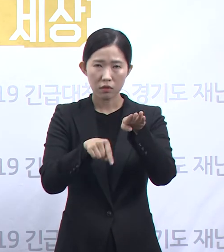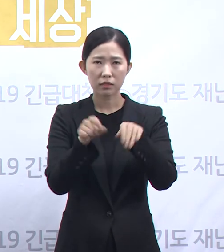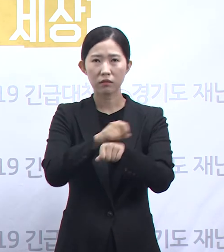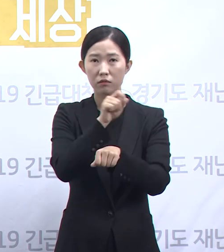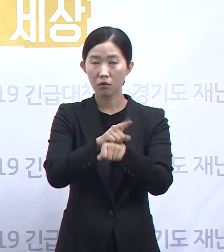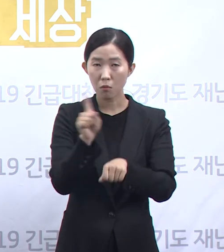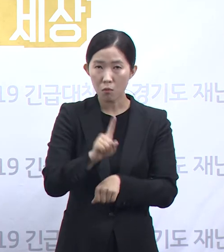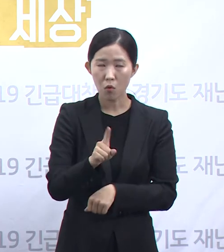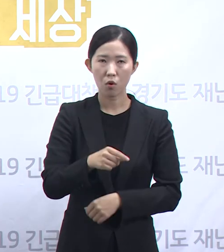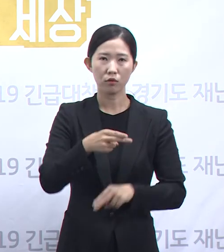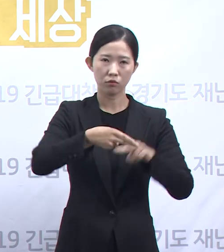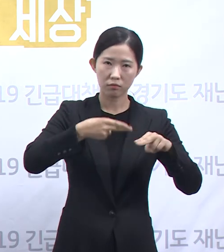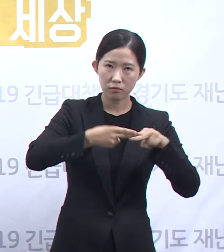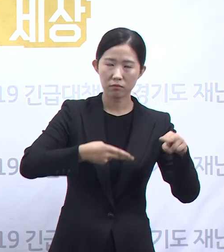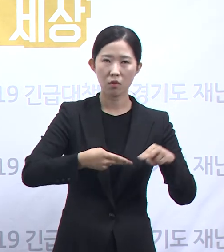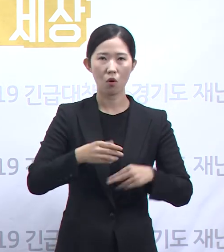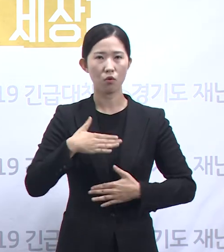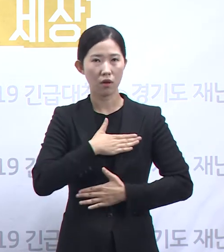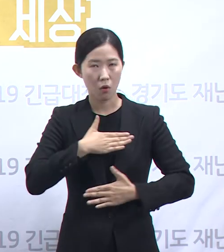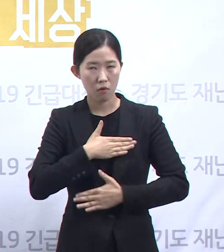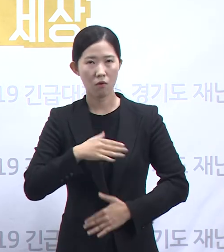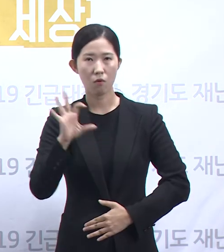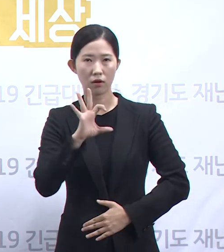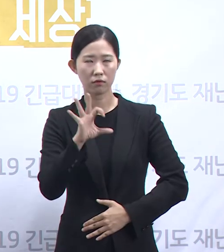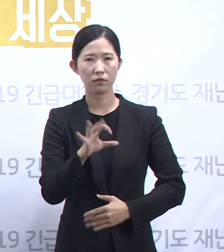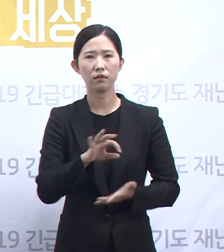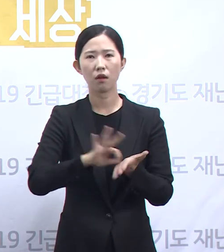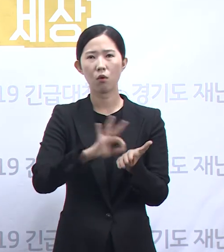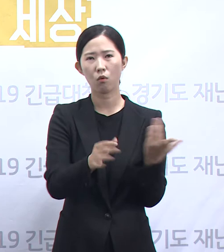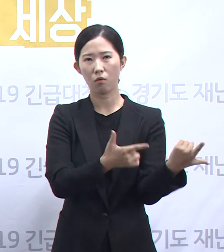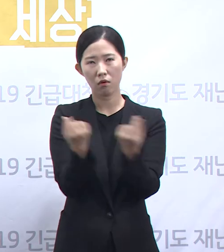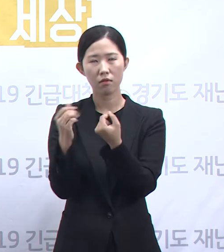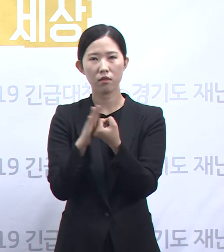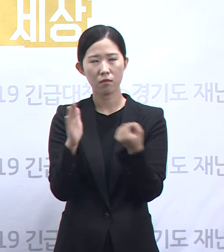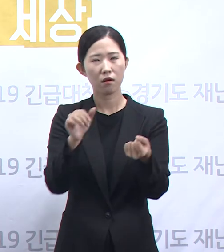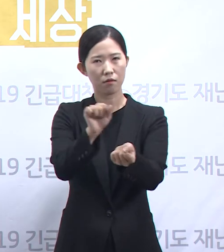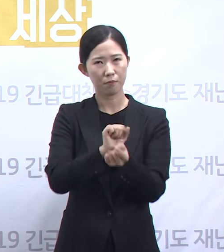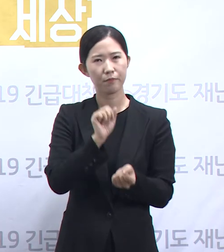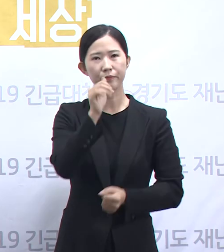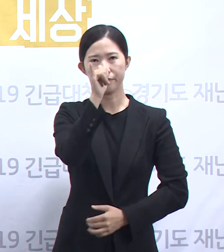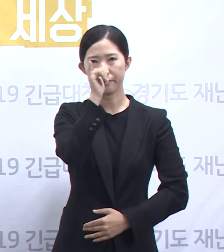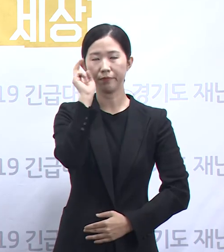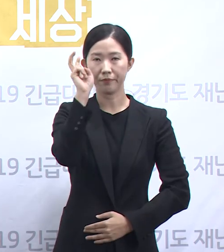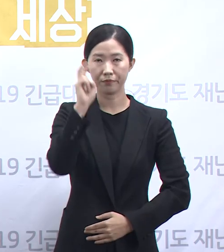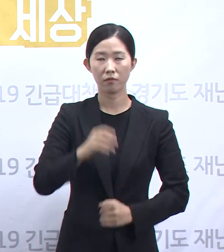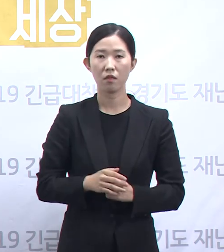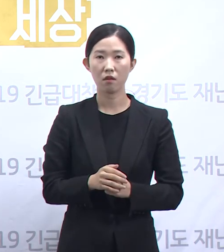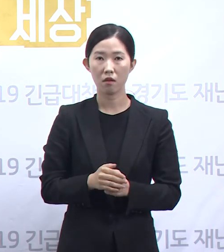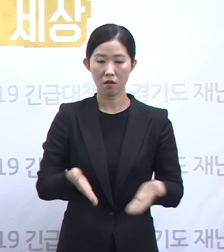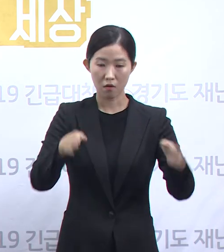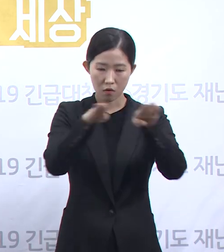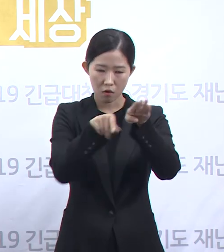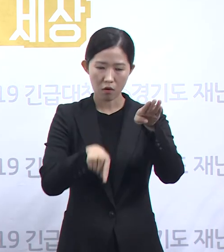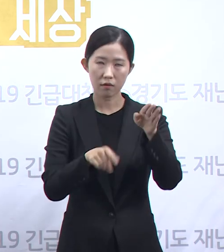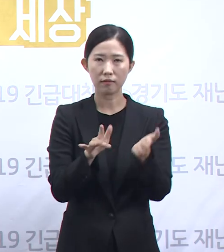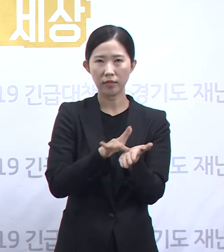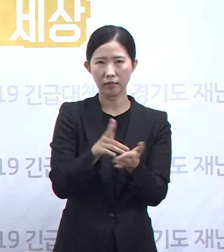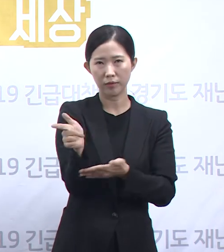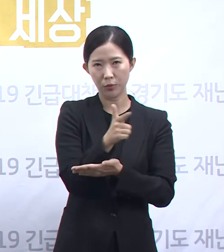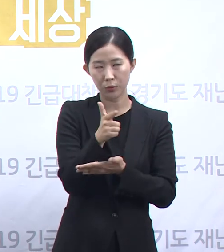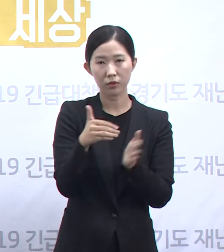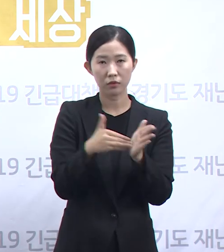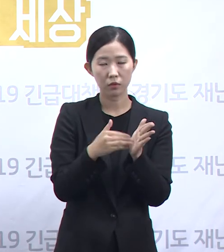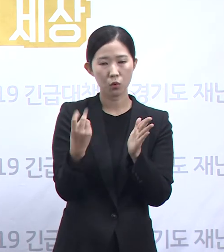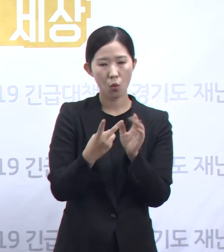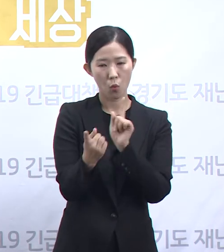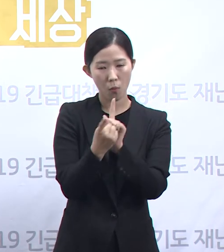화장실을 활용하여 접촉을 통한 감염 가능성을 추정하고 있습니다. 해당 고시원은 환경소득을 실시하고 확진자 및 접촉자